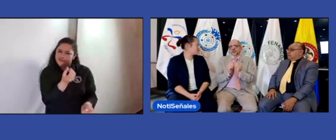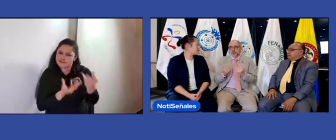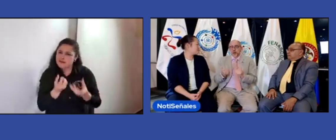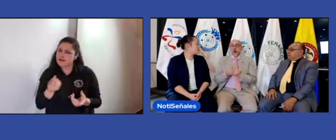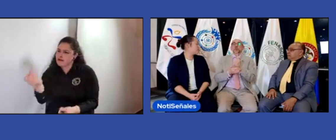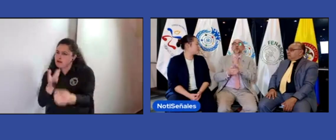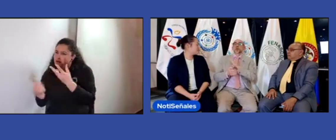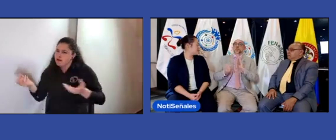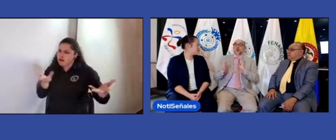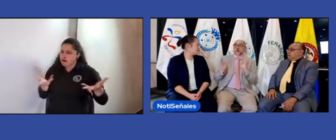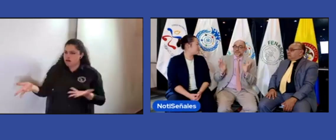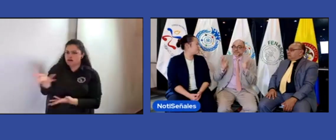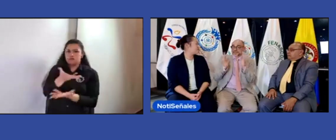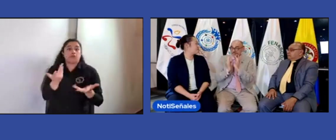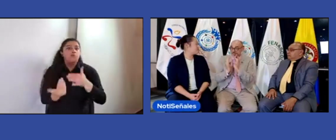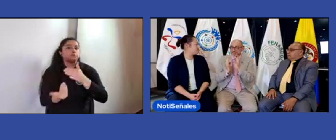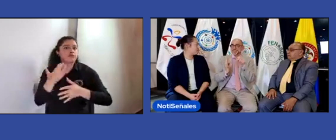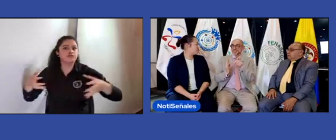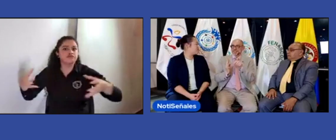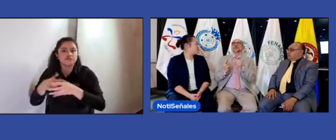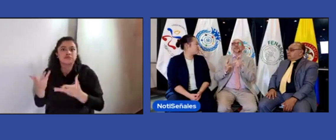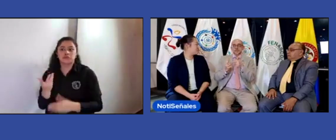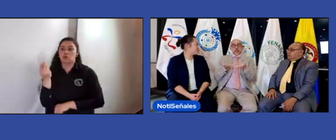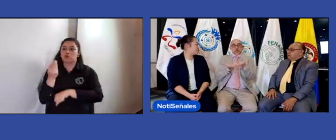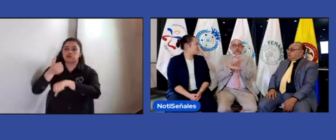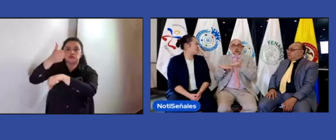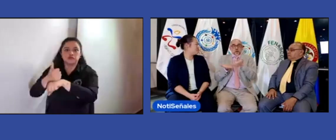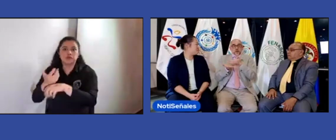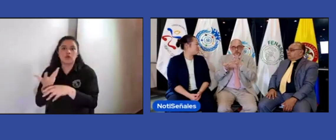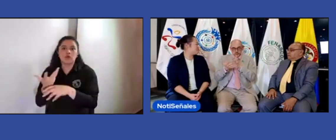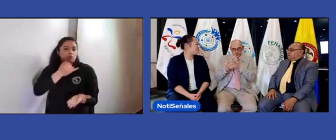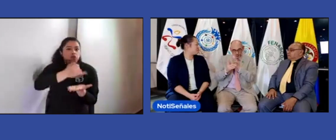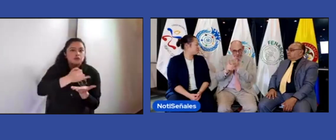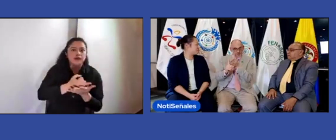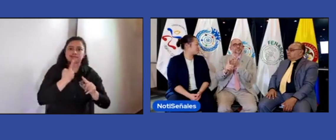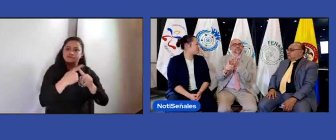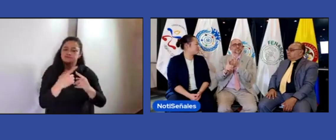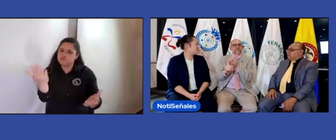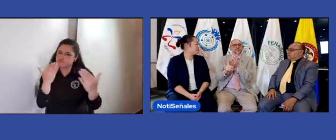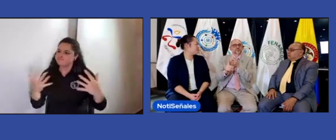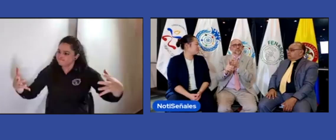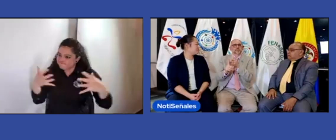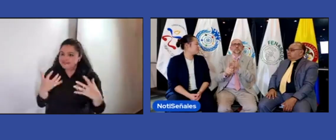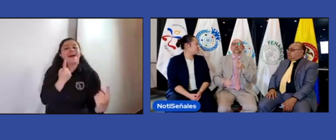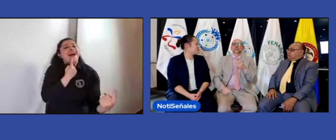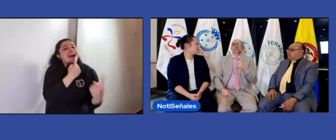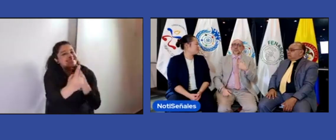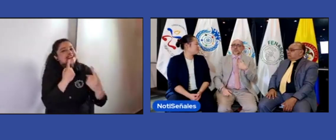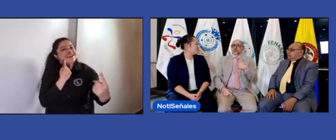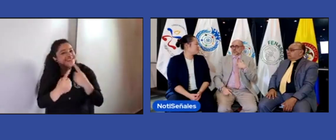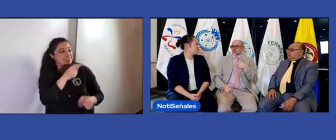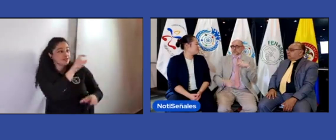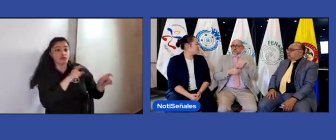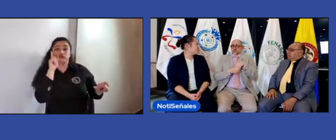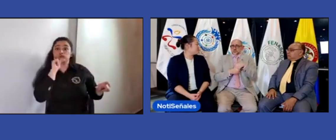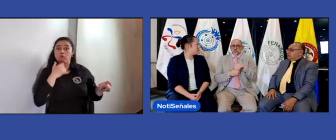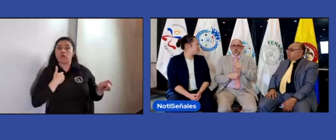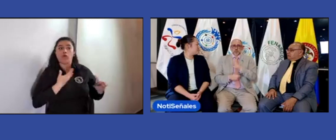Y ese diálogo se da a través de las asambleas, de las reuniones, de los encuentros, donde se busca